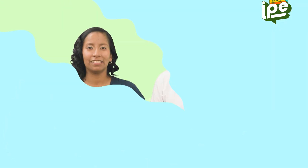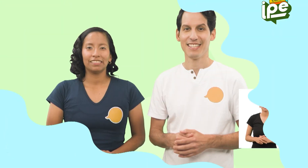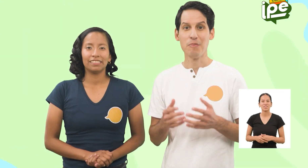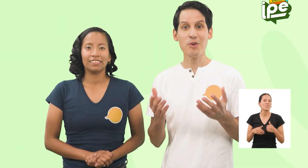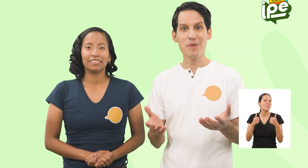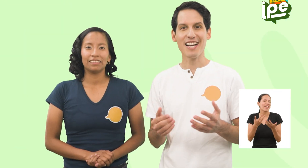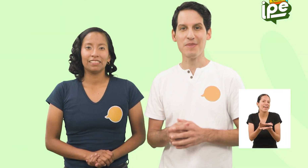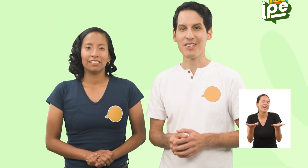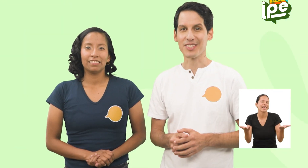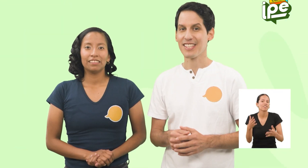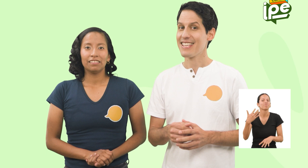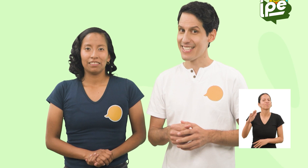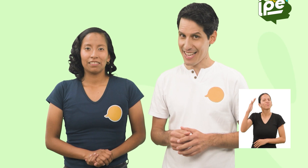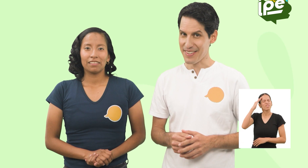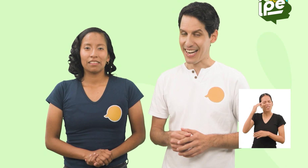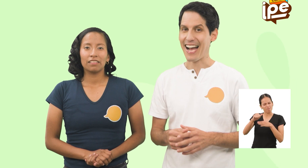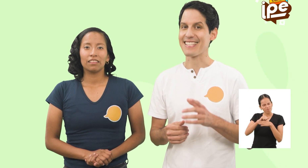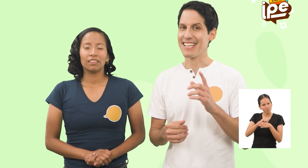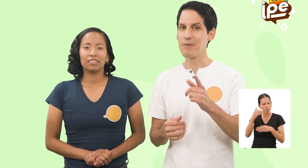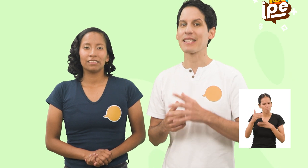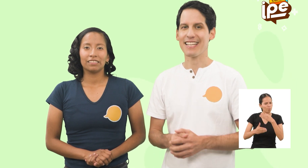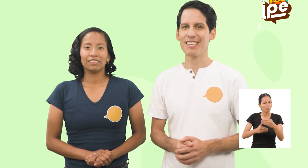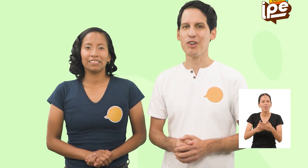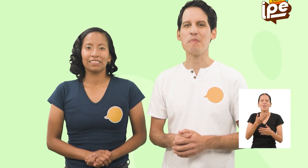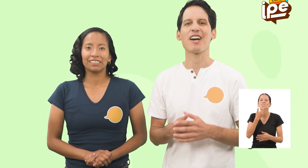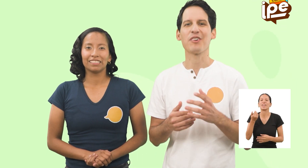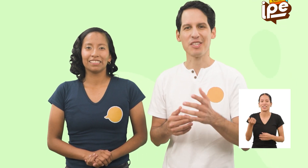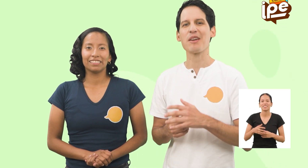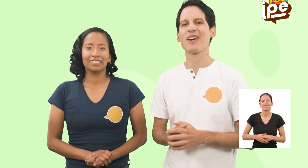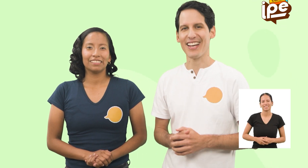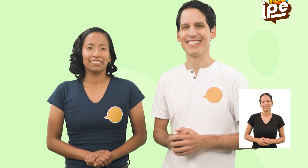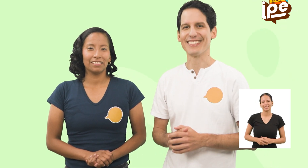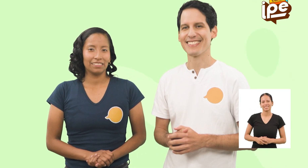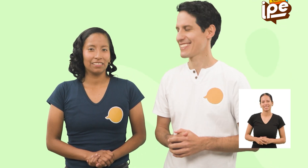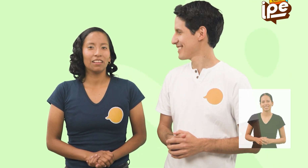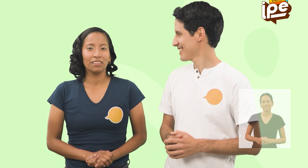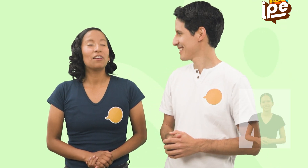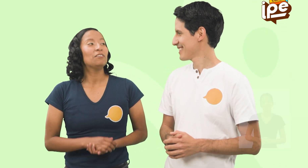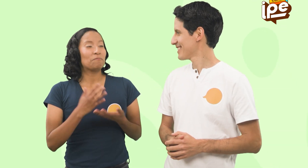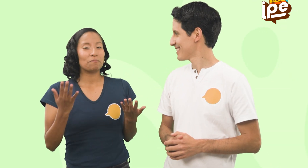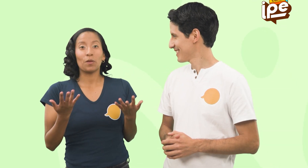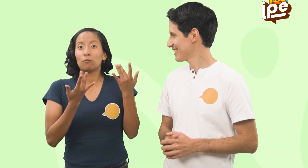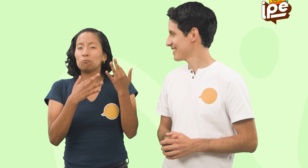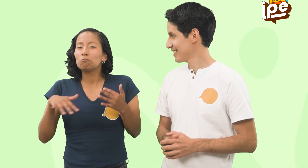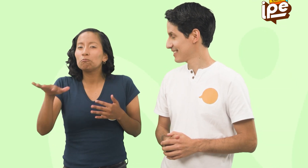Muy bien, amigos Ya saben A seguir practicando para continuar mejorando Esperamos que estén